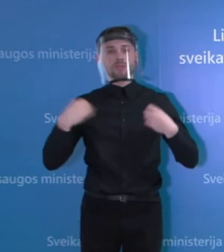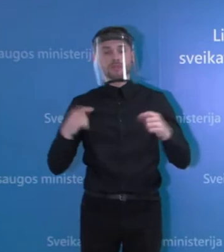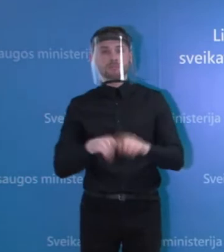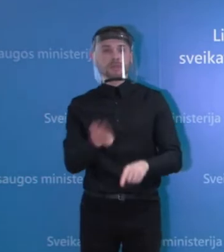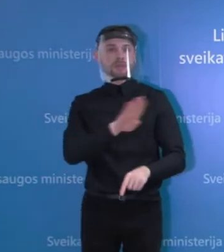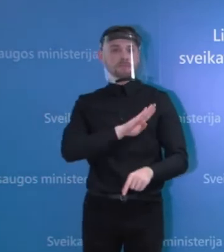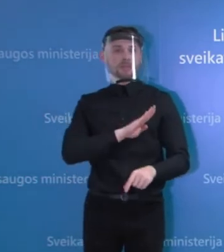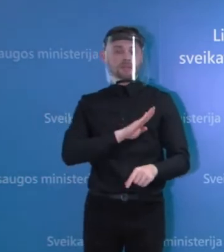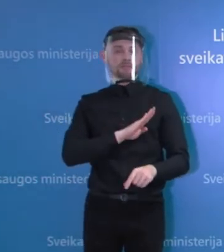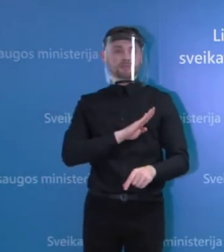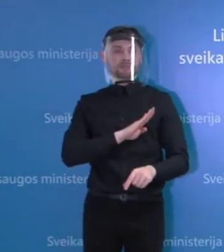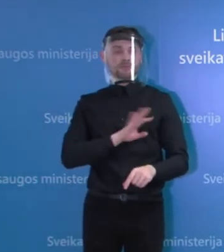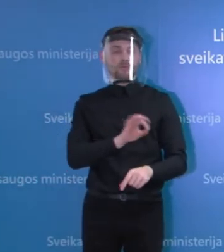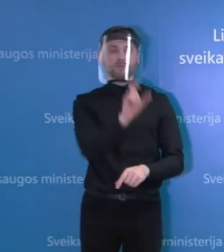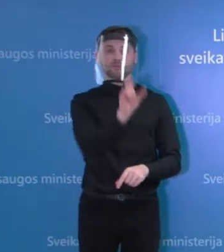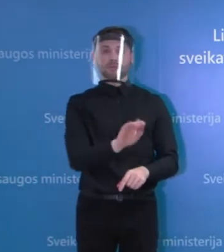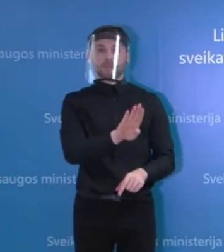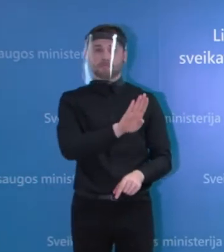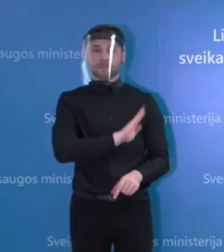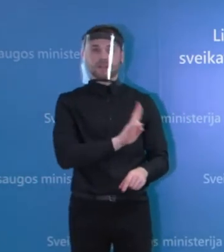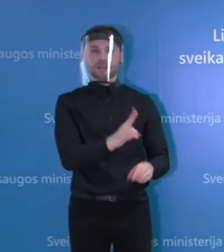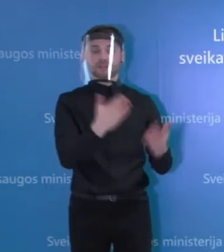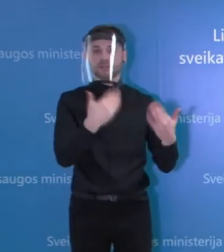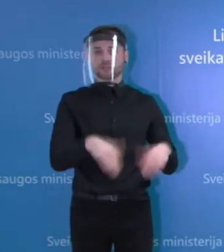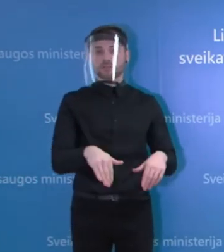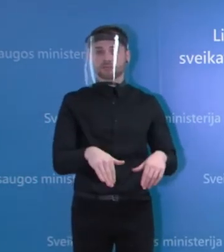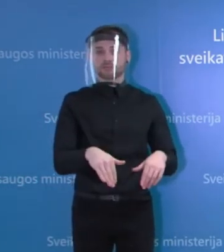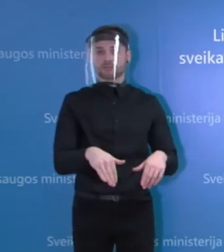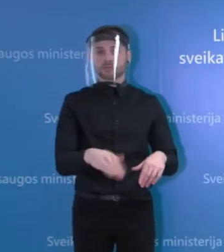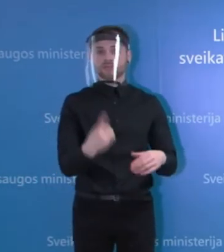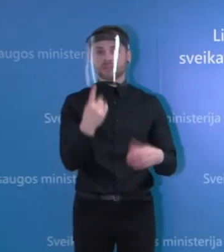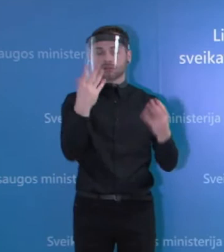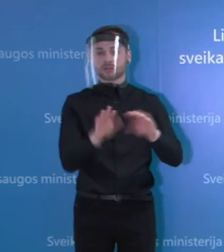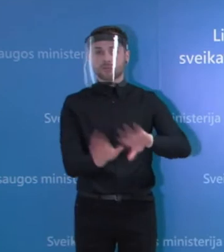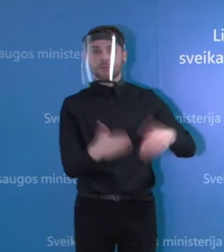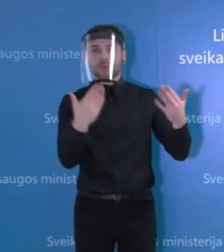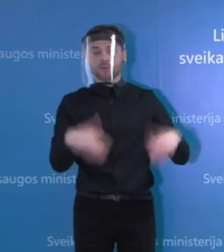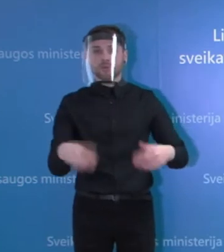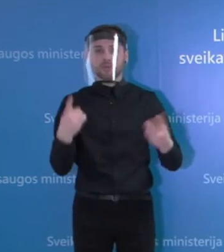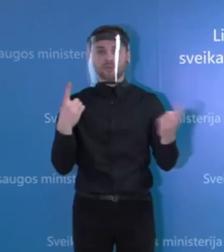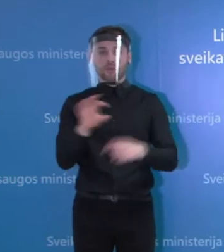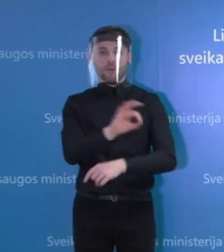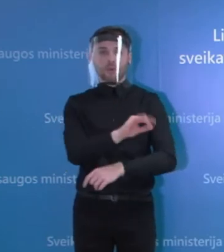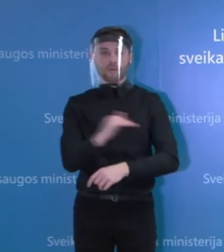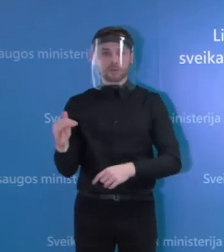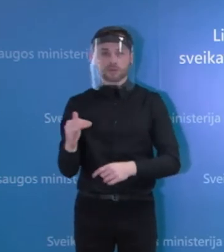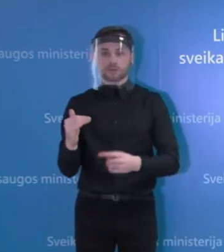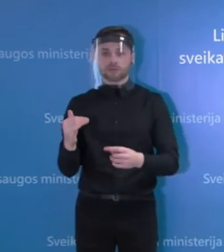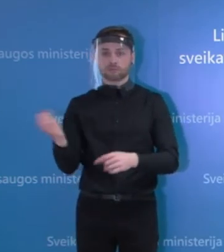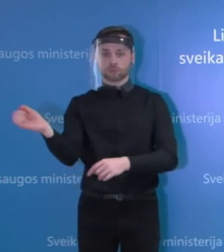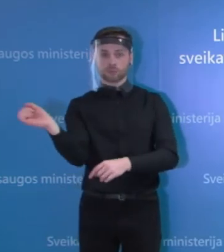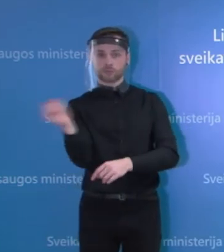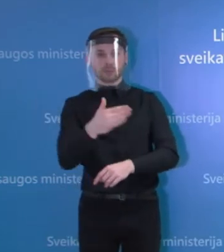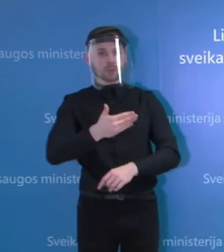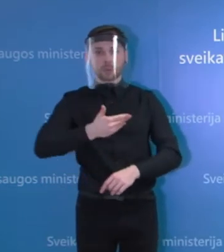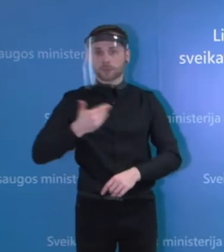Ir apie mirusį asmenį praėjo jau daugiau nei para, oficialios informacijos Nacionalinis visuomenės